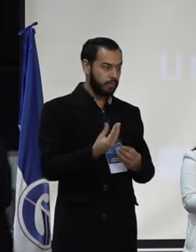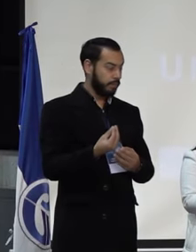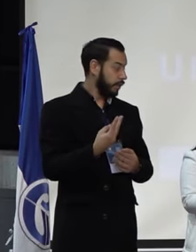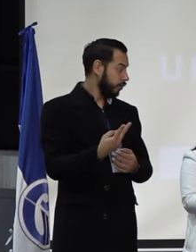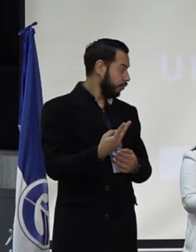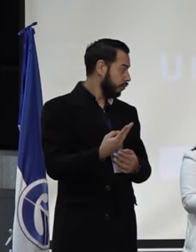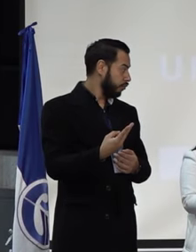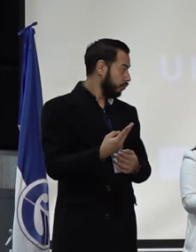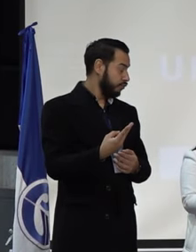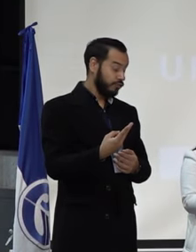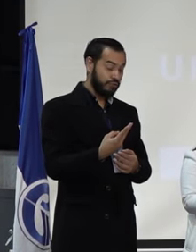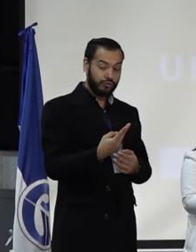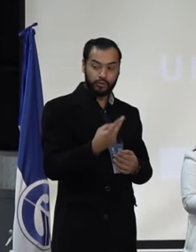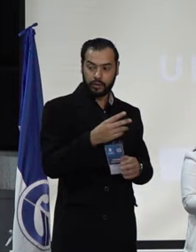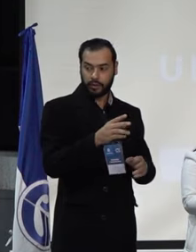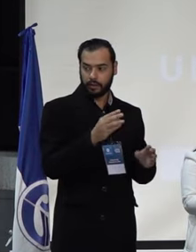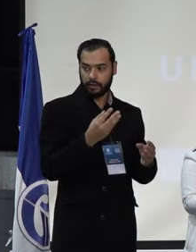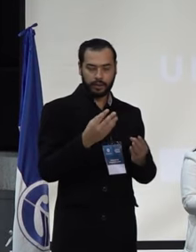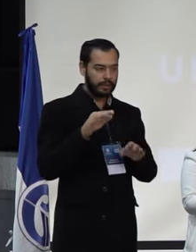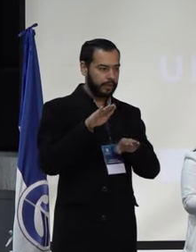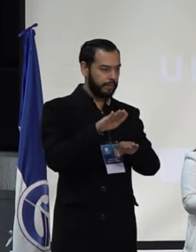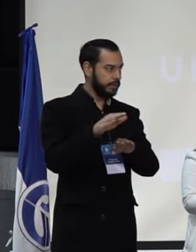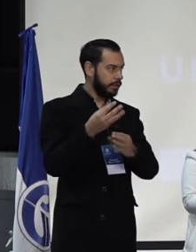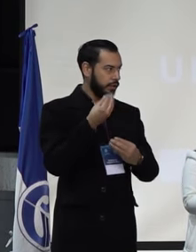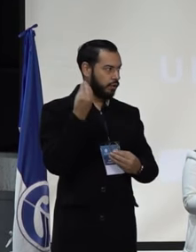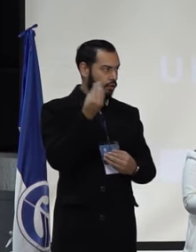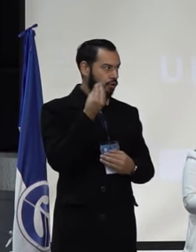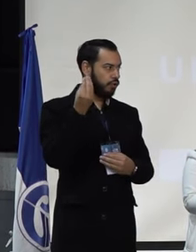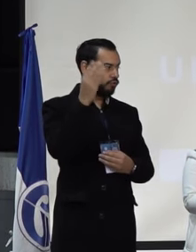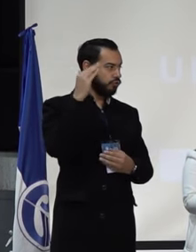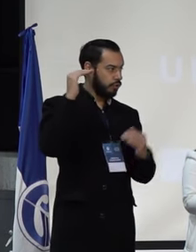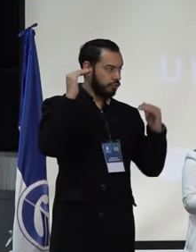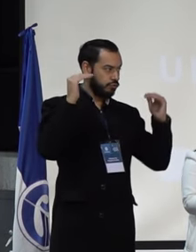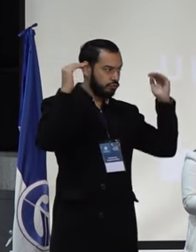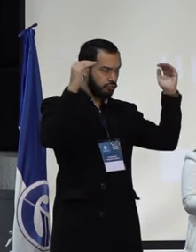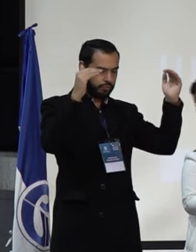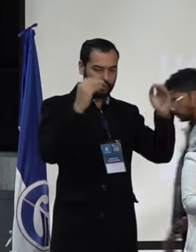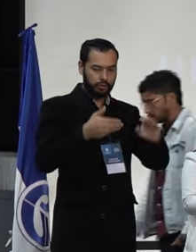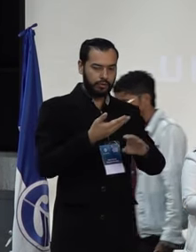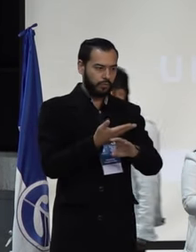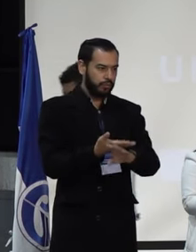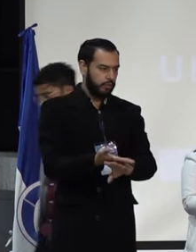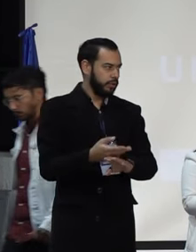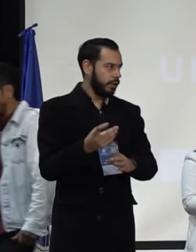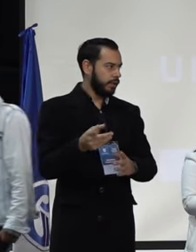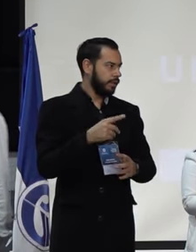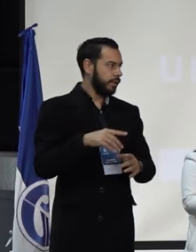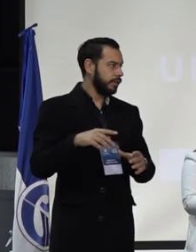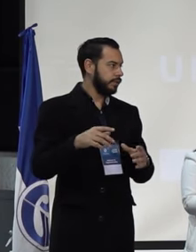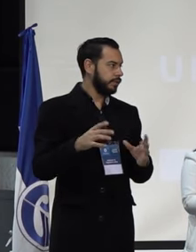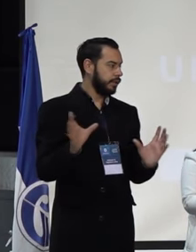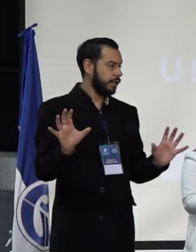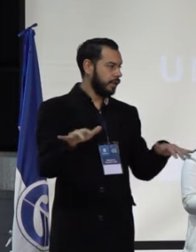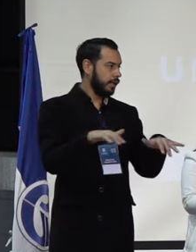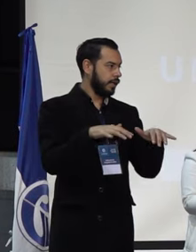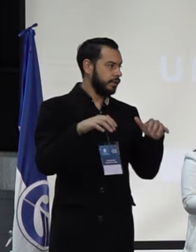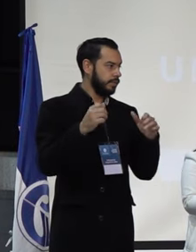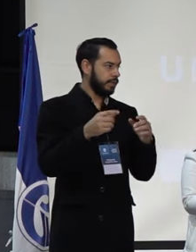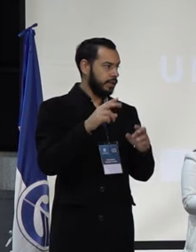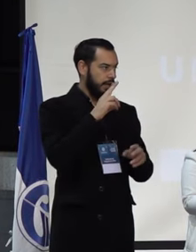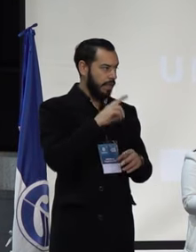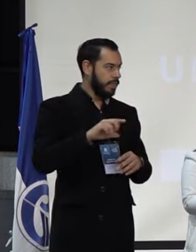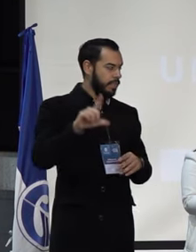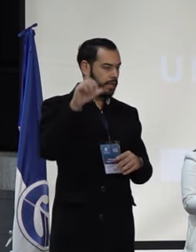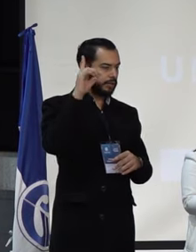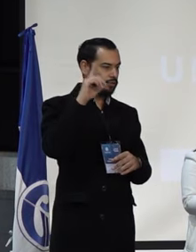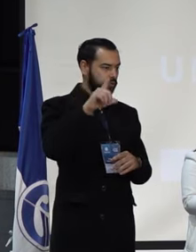representante de egresados ante el Consejo Superior para que realice su postulación de la propuesta ante la Asamblea Nacional de Egresados, fórmula número